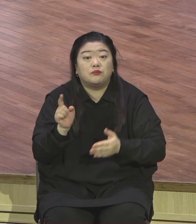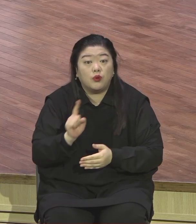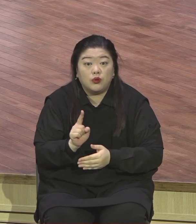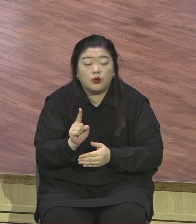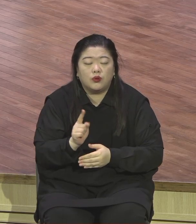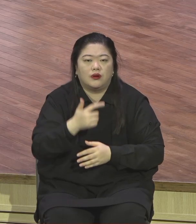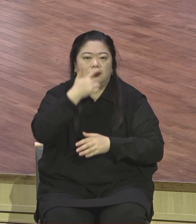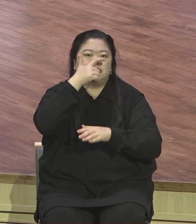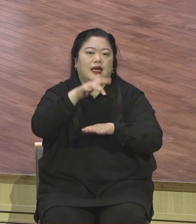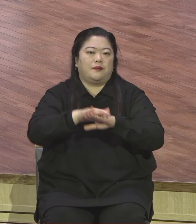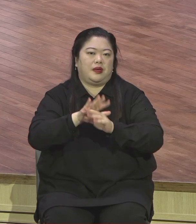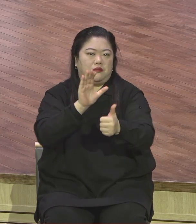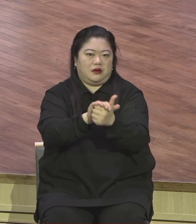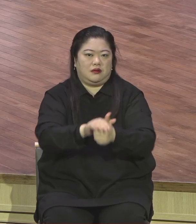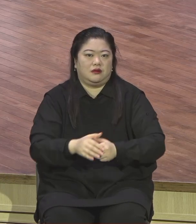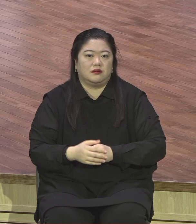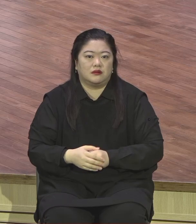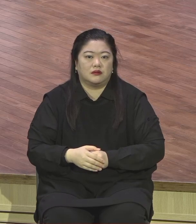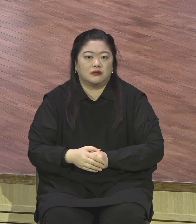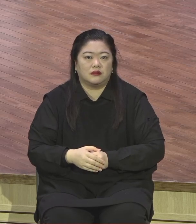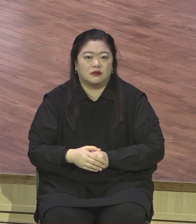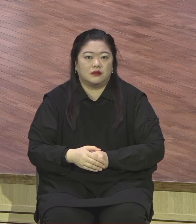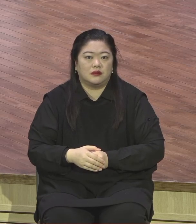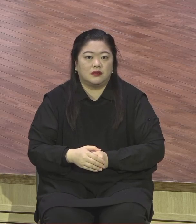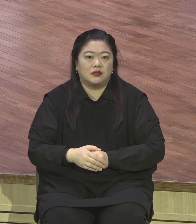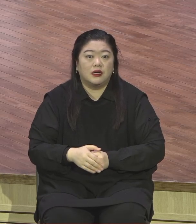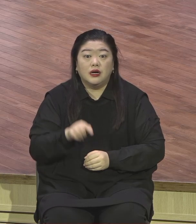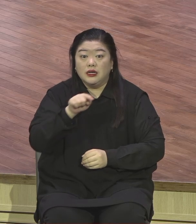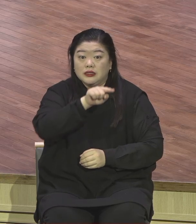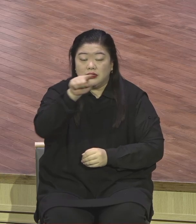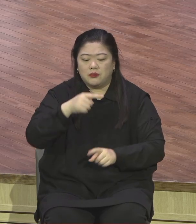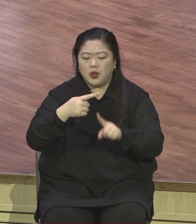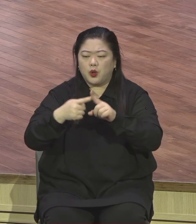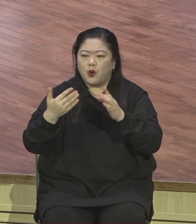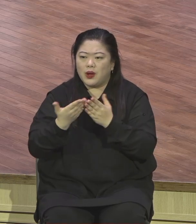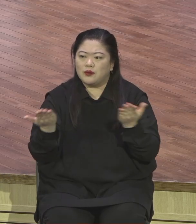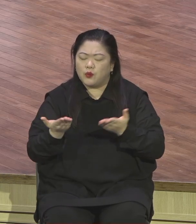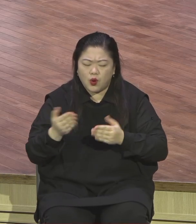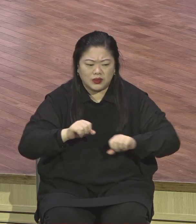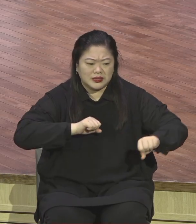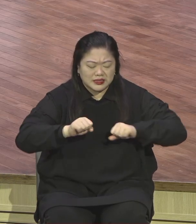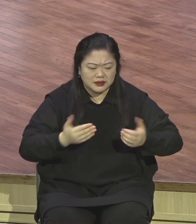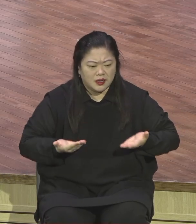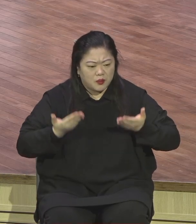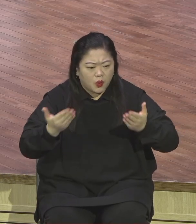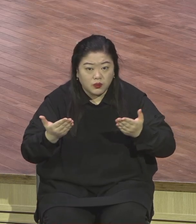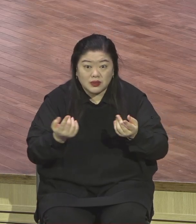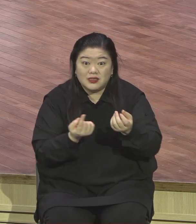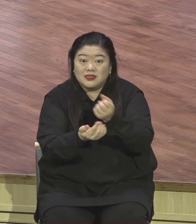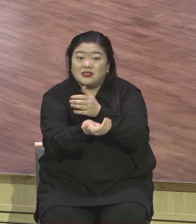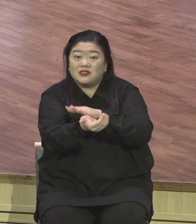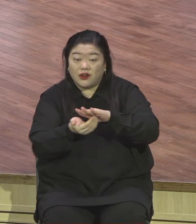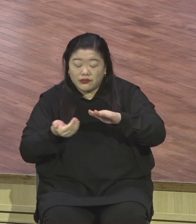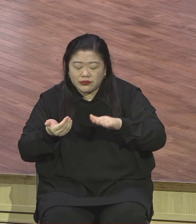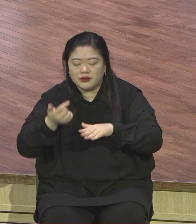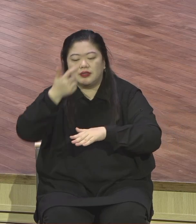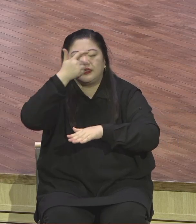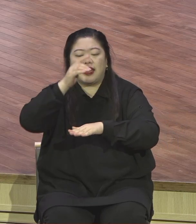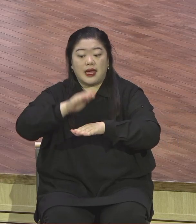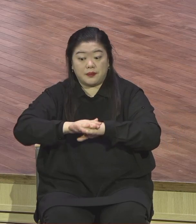일을 하기 전에 예배, 예배자로 부르셔서 예배를 통해서 하나님의